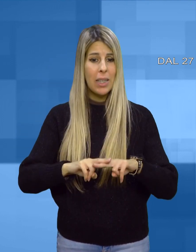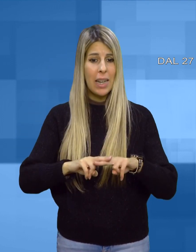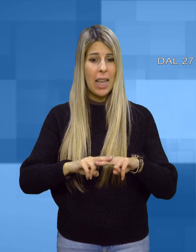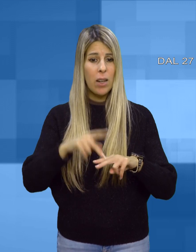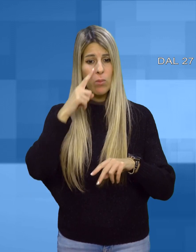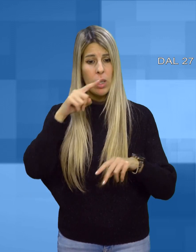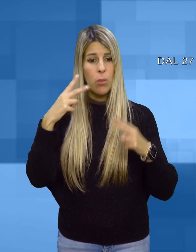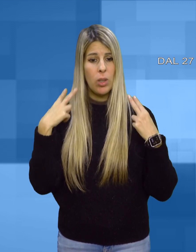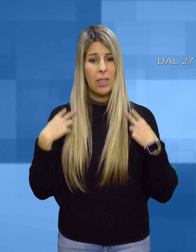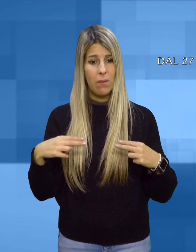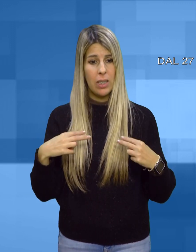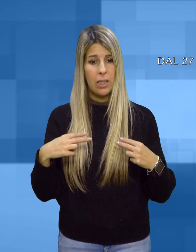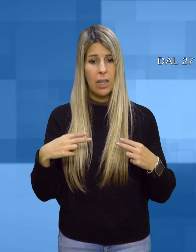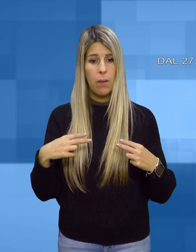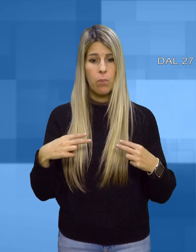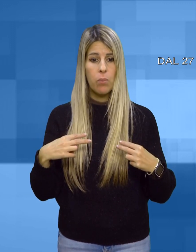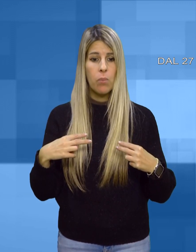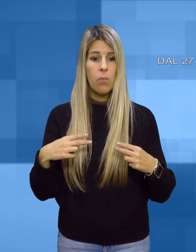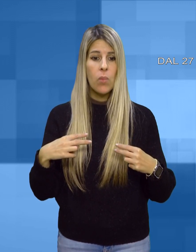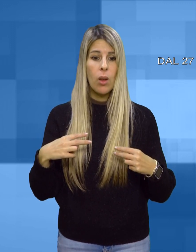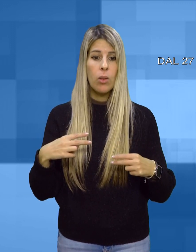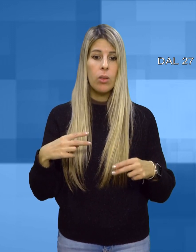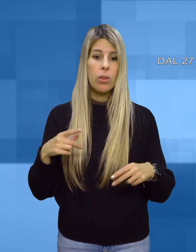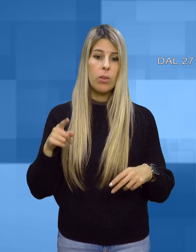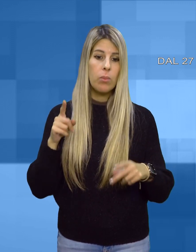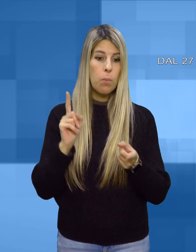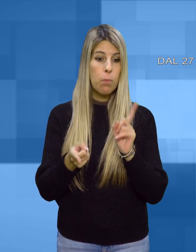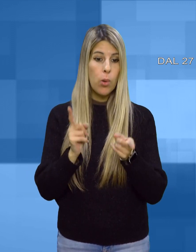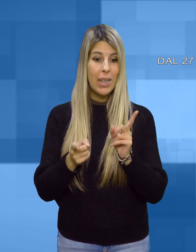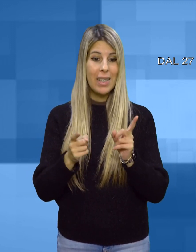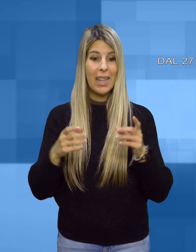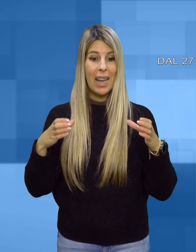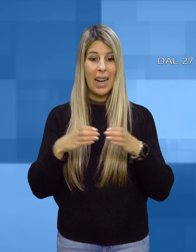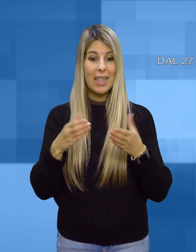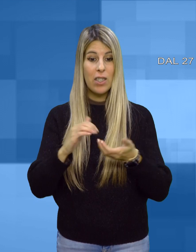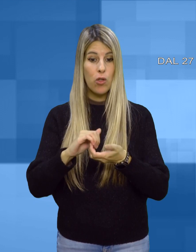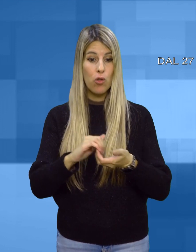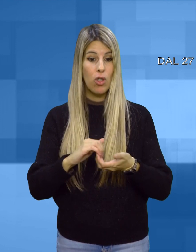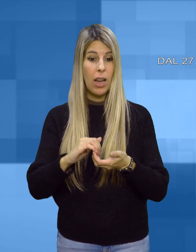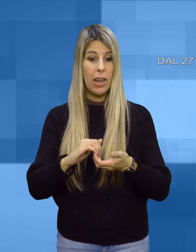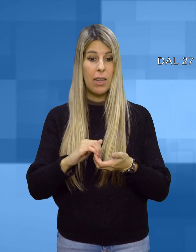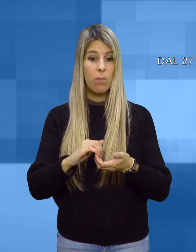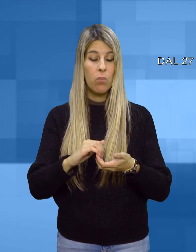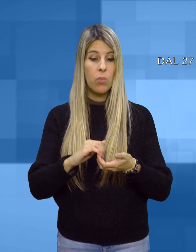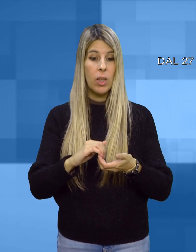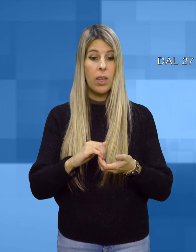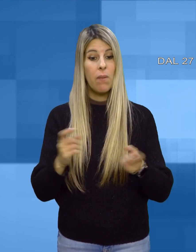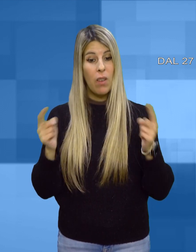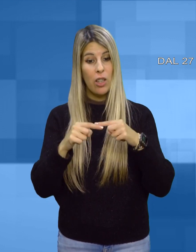sociali che vivono nella giatezza quindi condizioni di indigenza per circa il 25